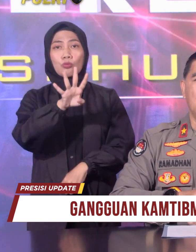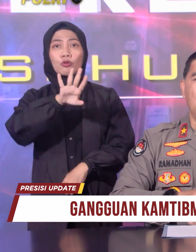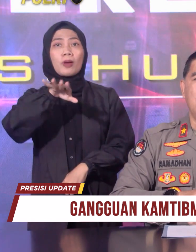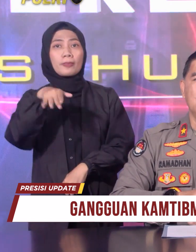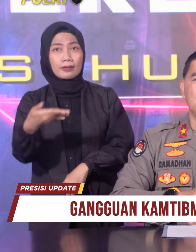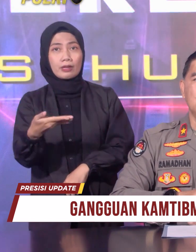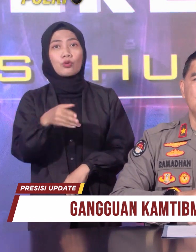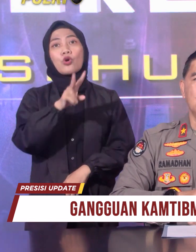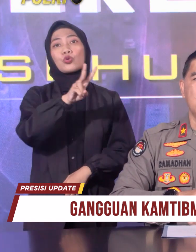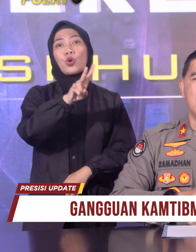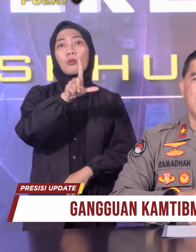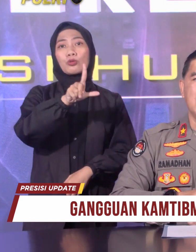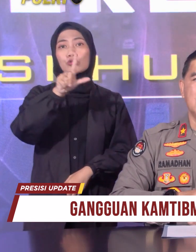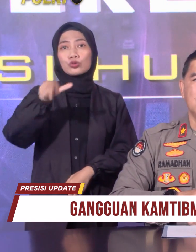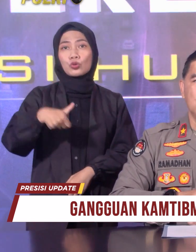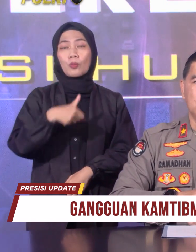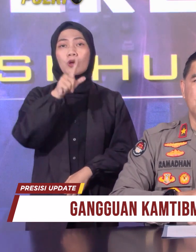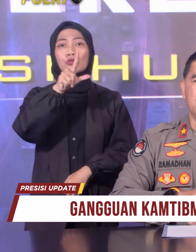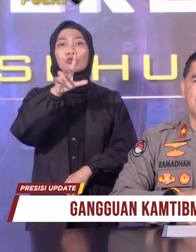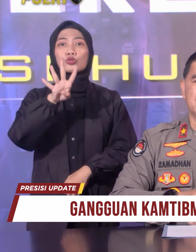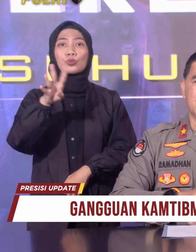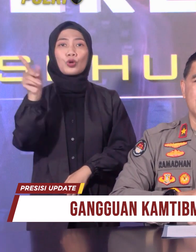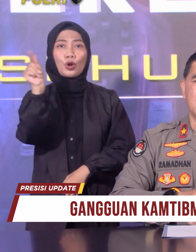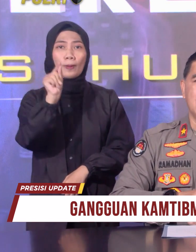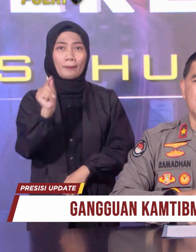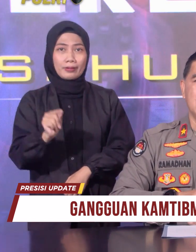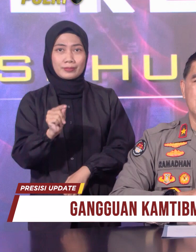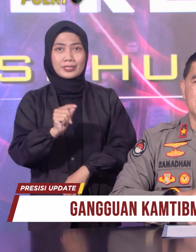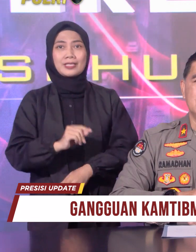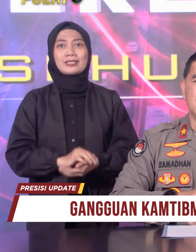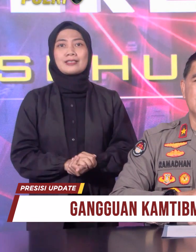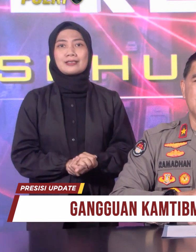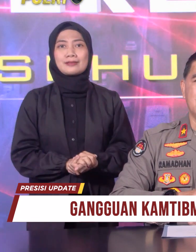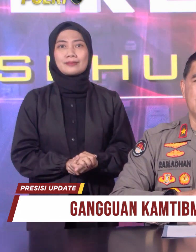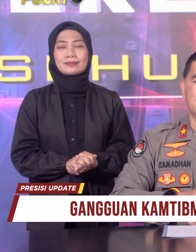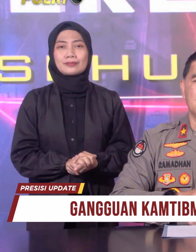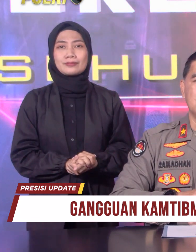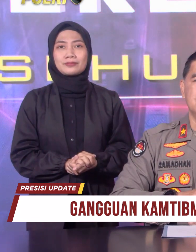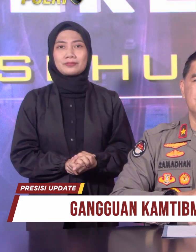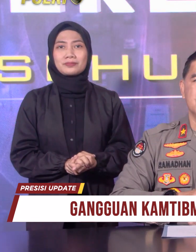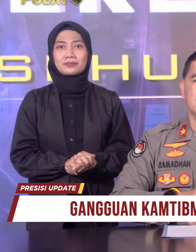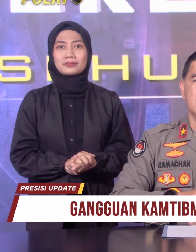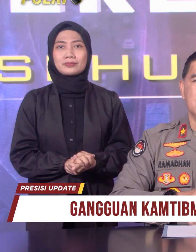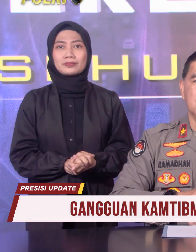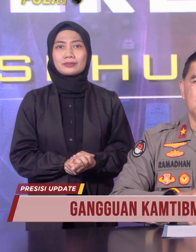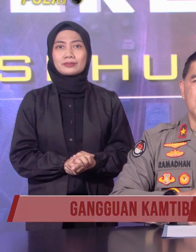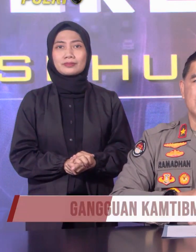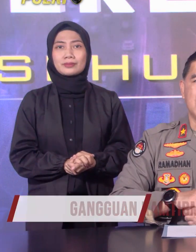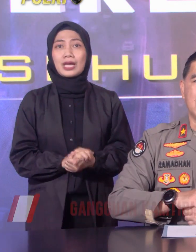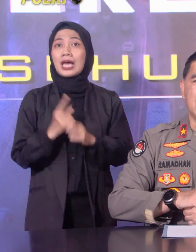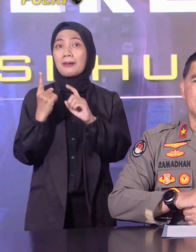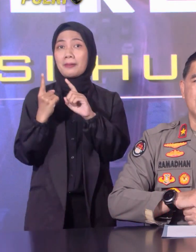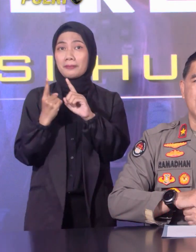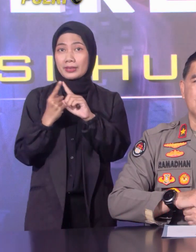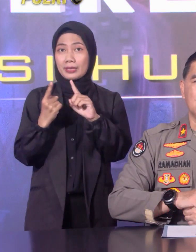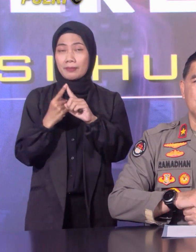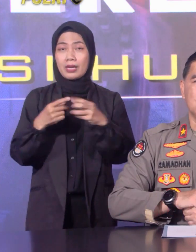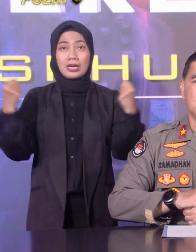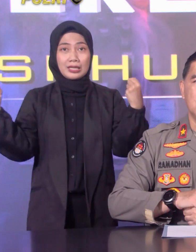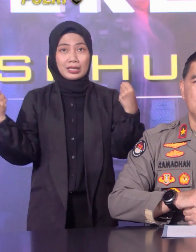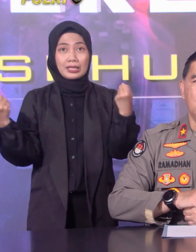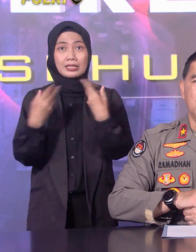27,74 persen dengan rincian sebagai berikut. Jumlah kecelakaan